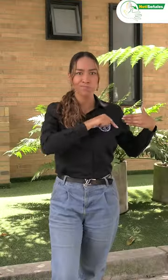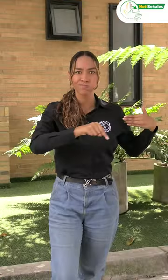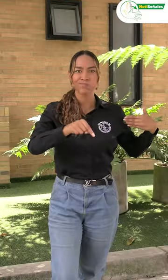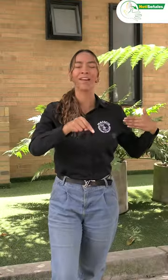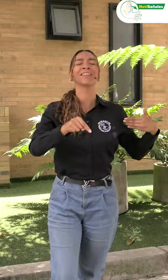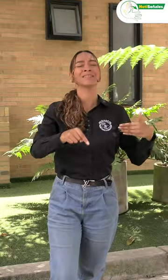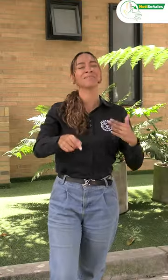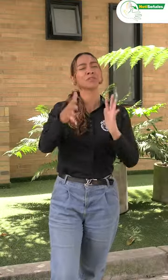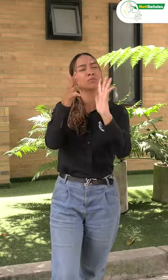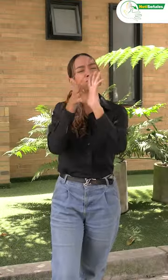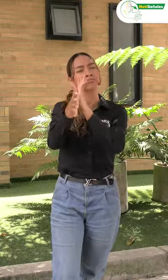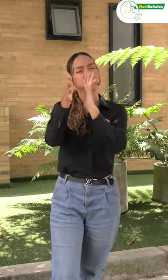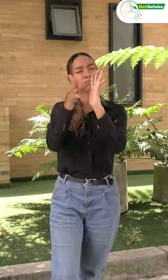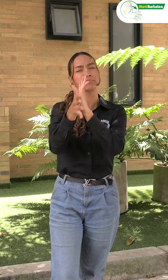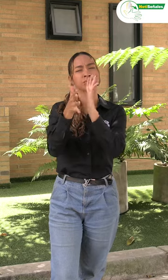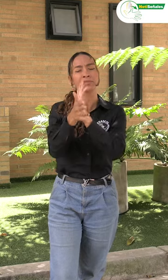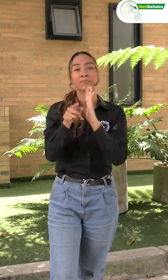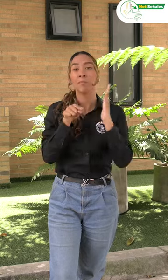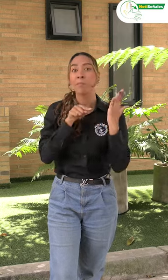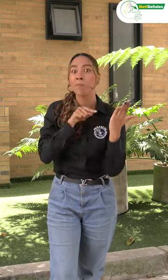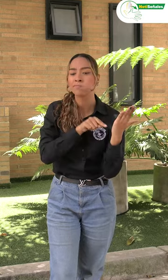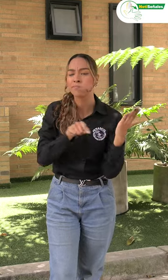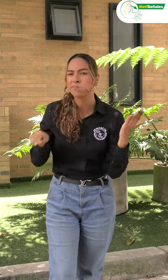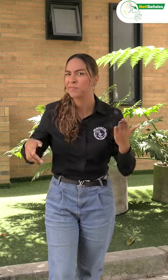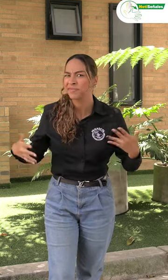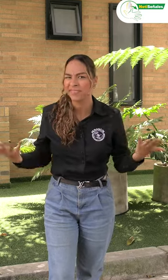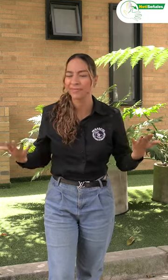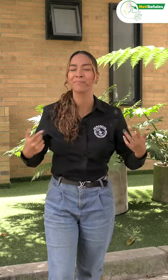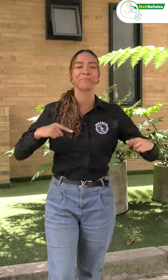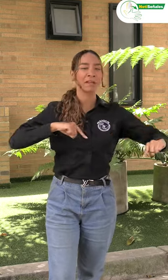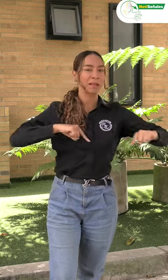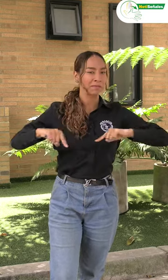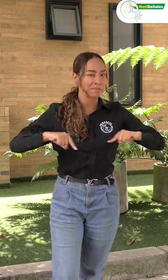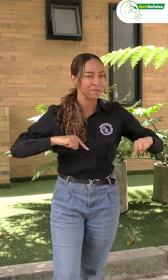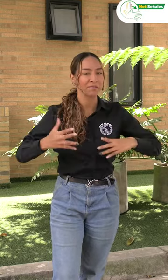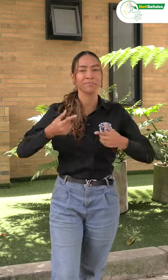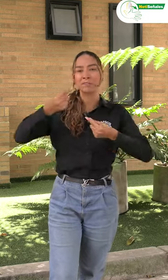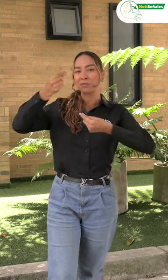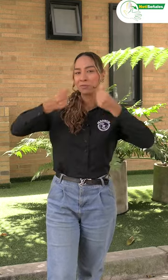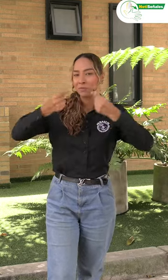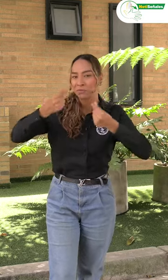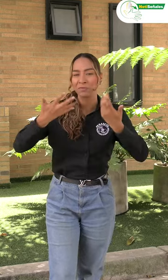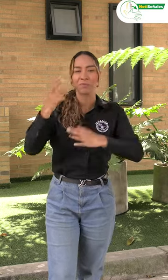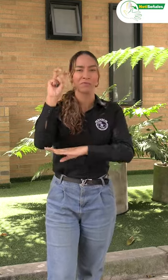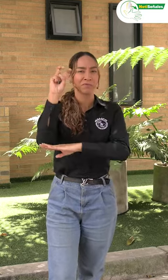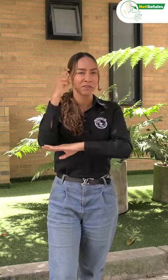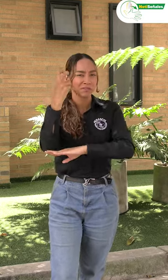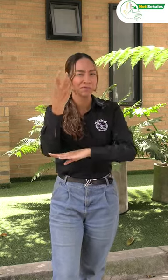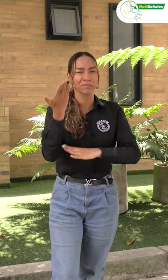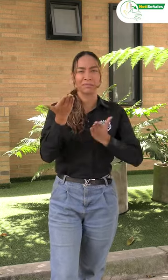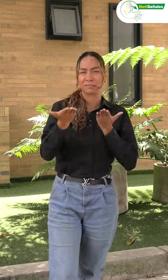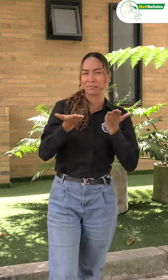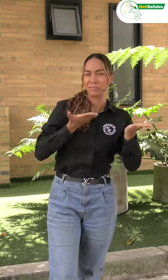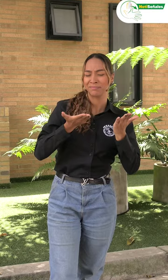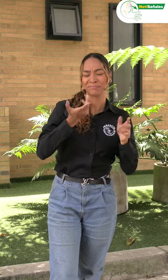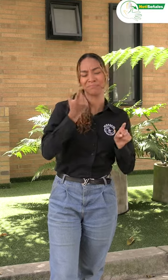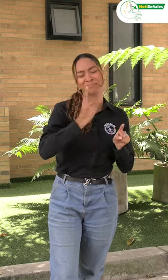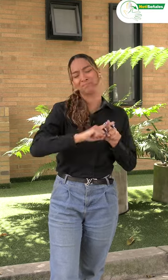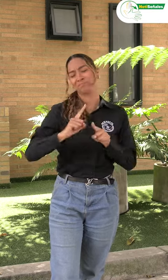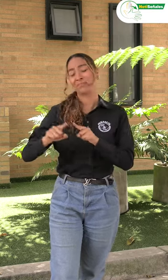Se dieron informes administrativos, contables, fiscales, de servicios y más. Se contó también con